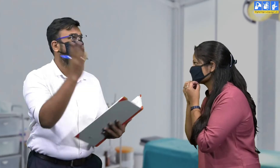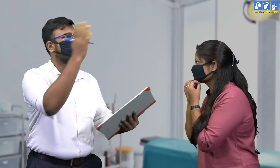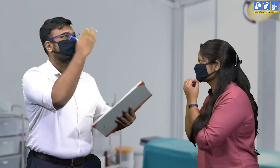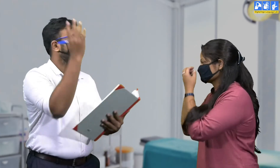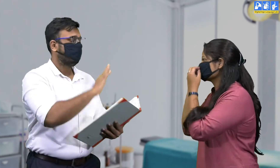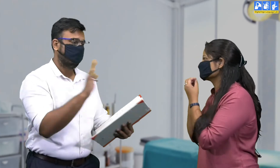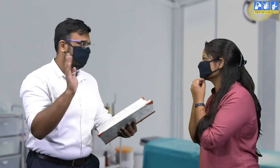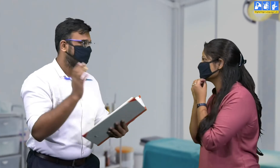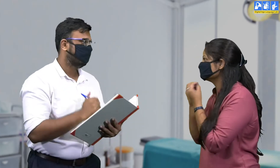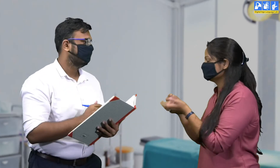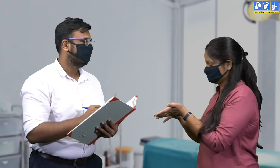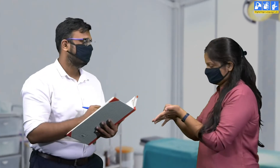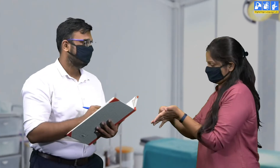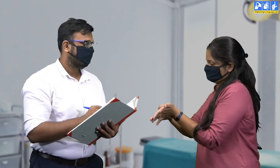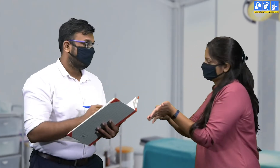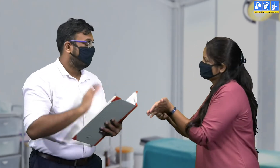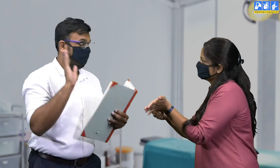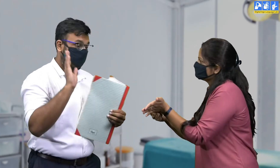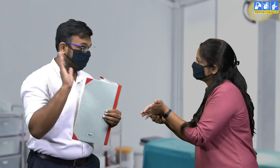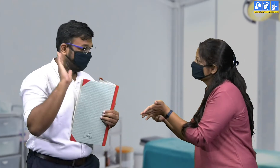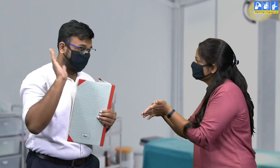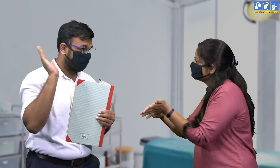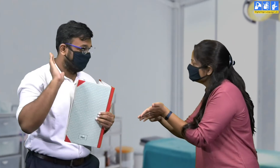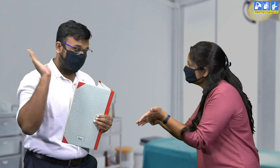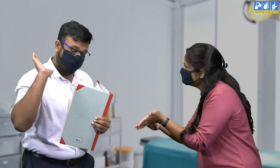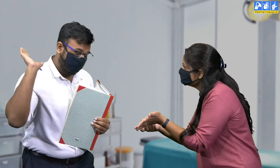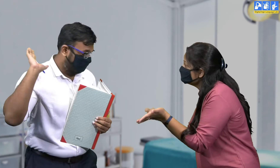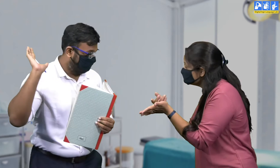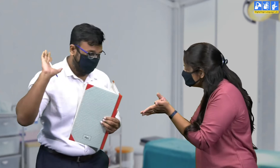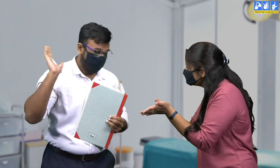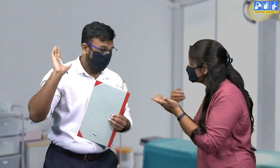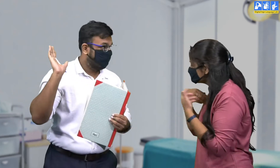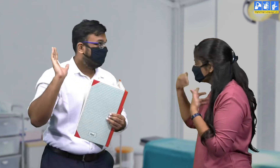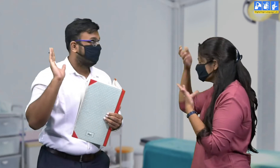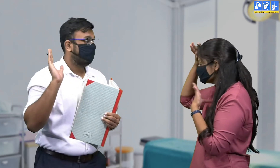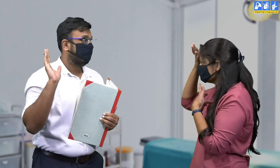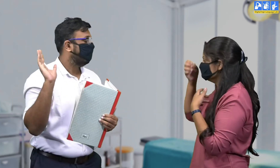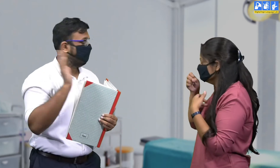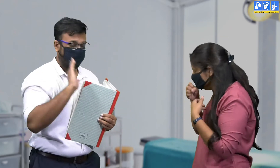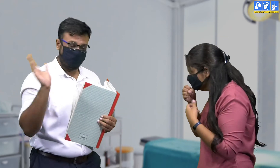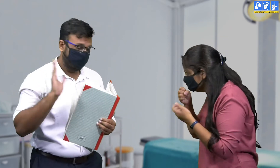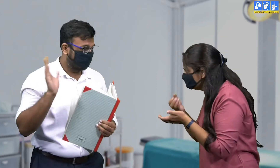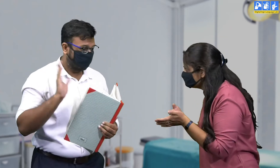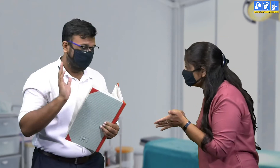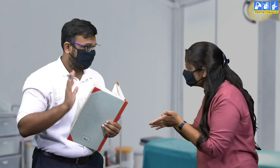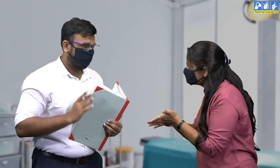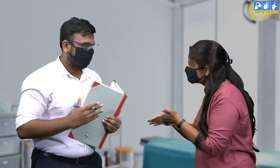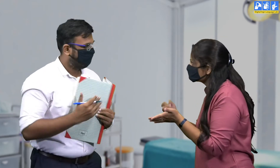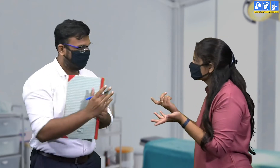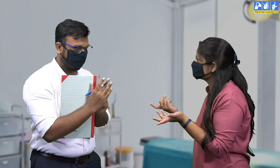नीची होता हूँ? नहीं, नहीं, नहीं, मैं लिखके बता हूँ? नहीं, नहीं, नहीं, लिखके नहीं बता सकती है मैं बीमार हूँ, मुझे खांसी भी आ रही है